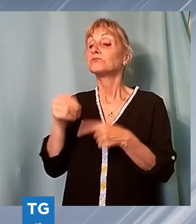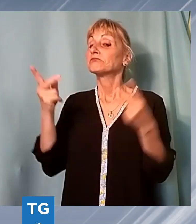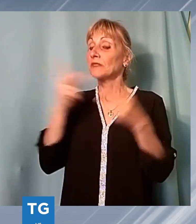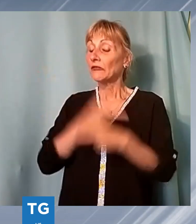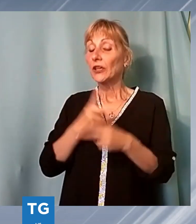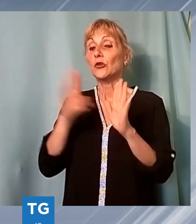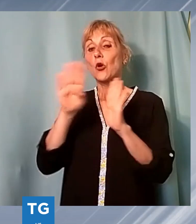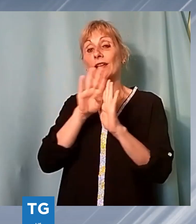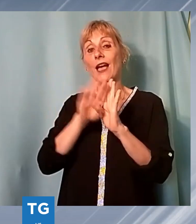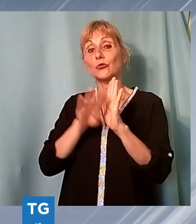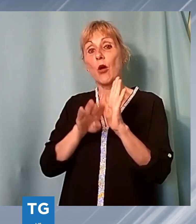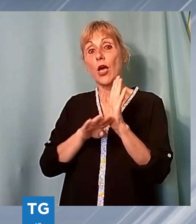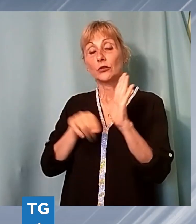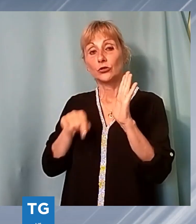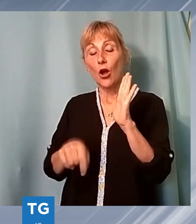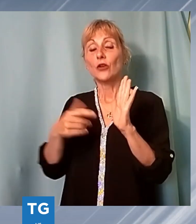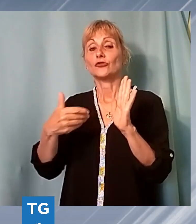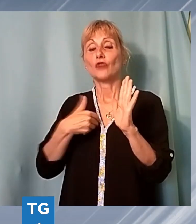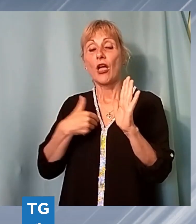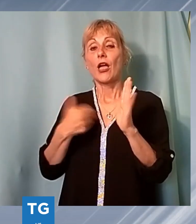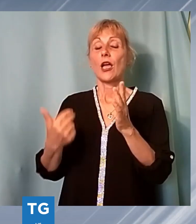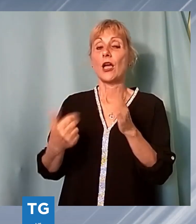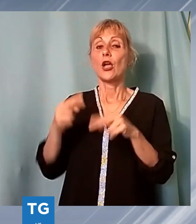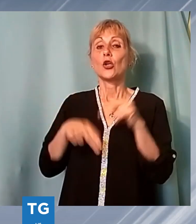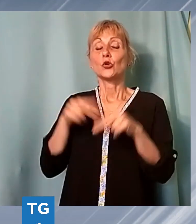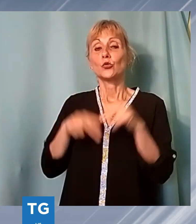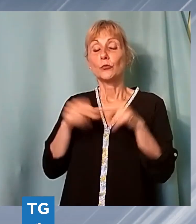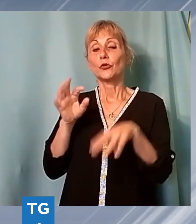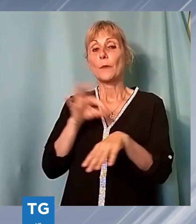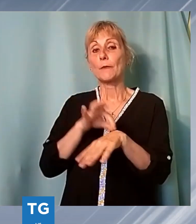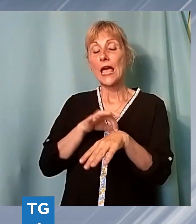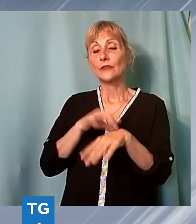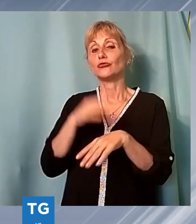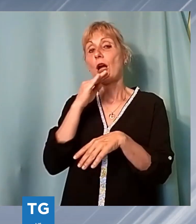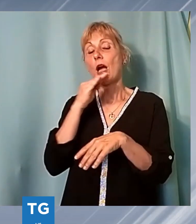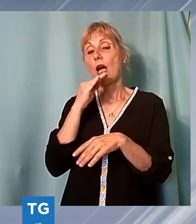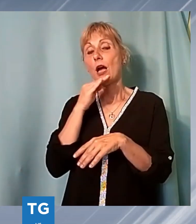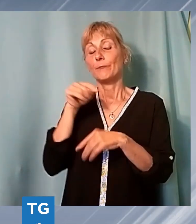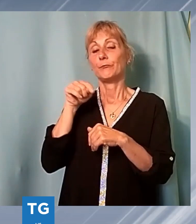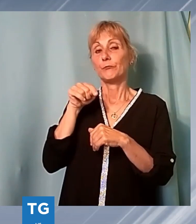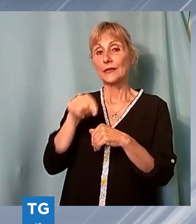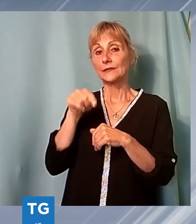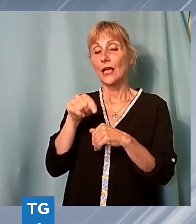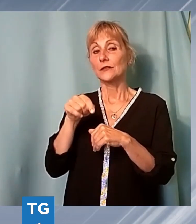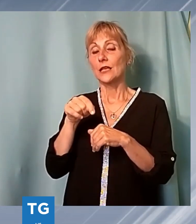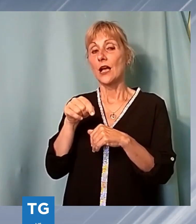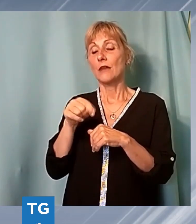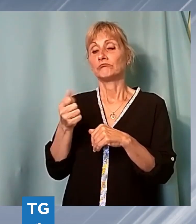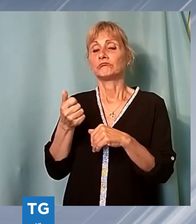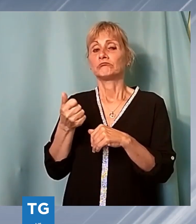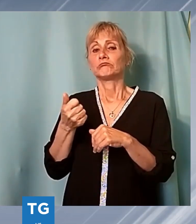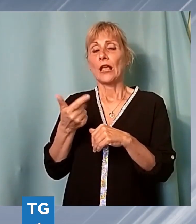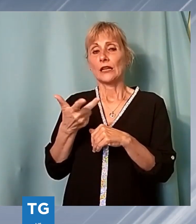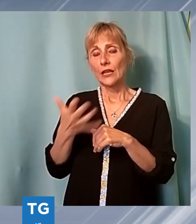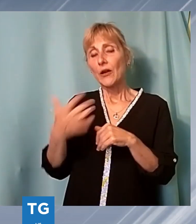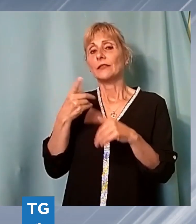sono un numero di medici abbastanza rilevante, considerato il momento, però molti